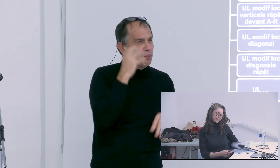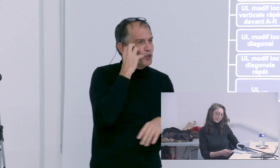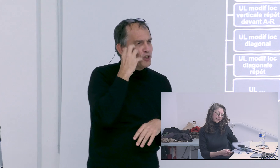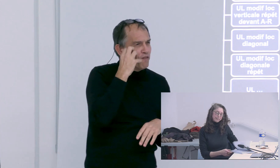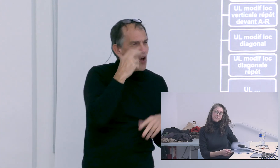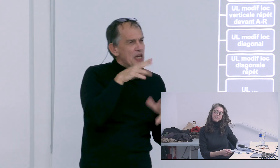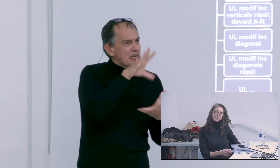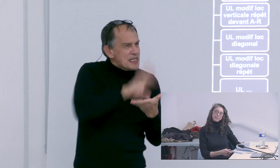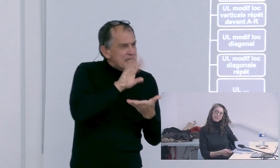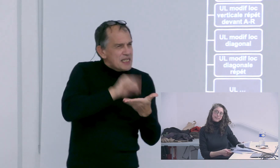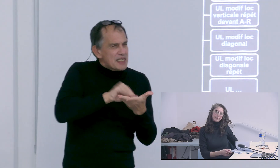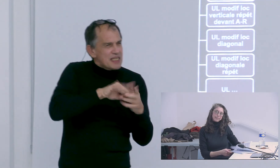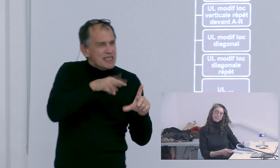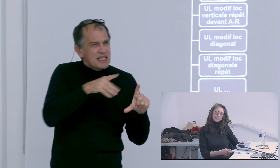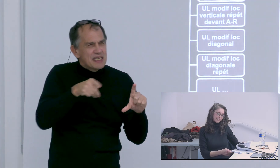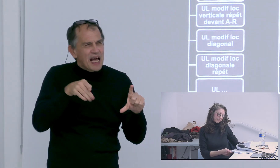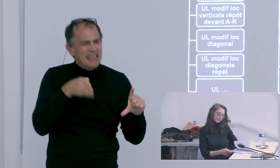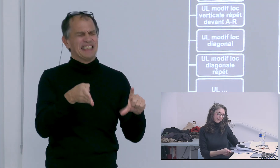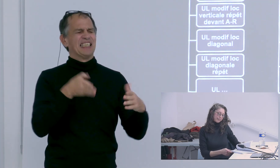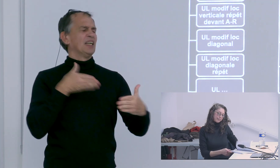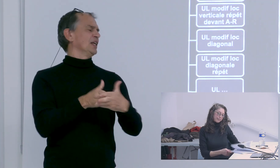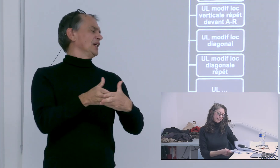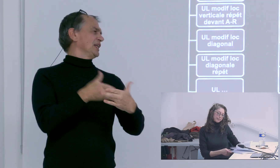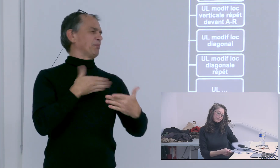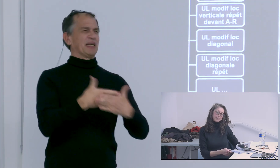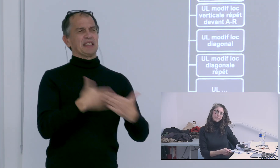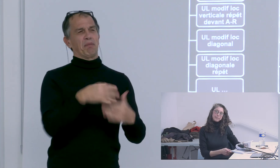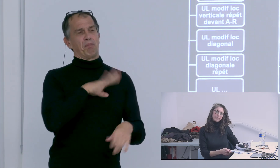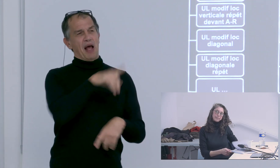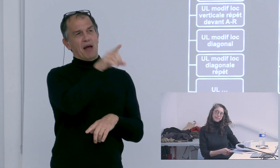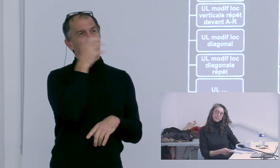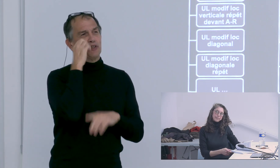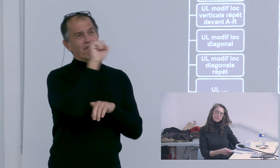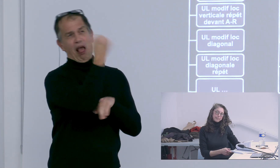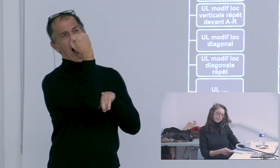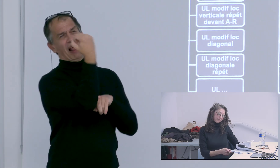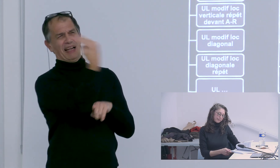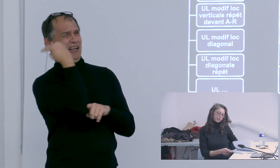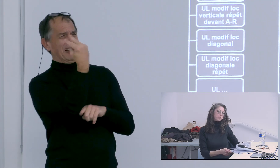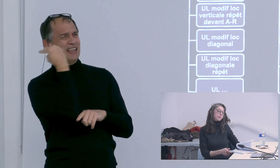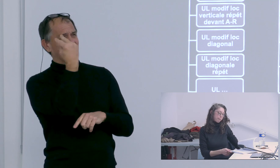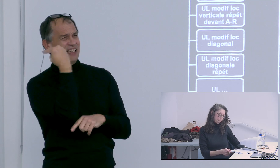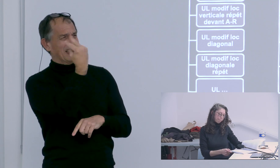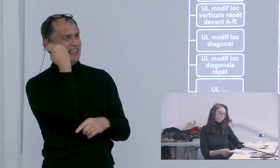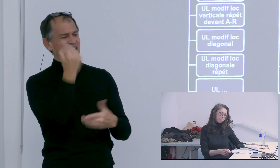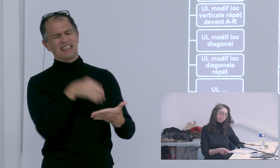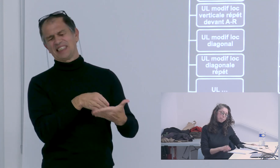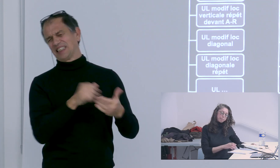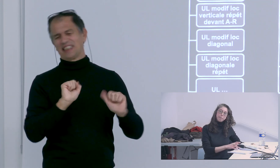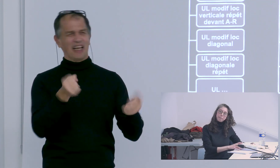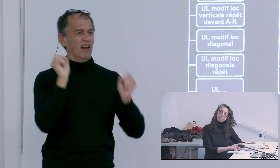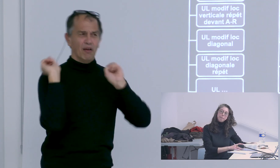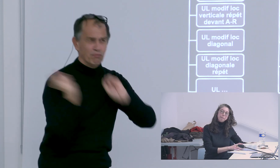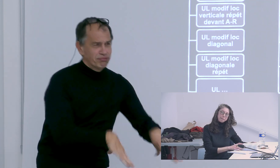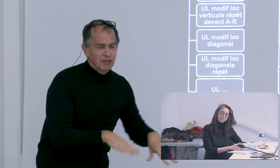vous évoquez le fait que vous aviez lors que vous aviez fait des annotations sur le corpus de Bouchovo vous étiez très gêné par